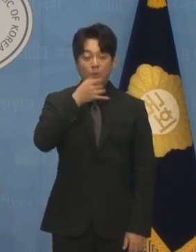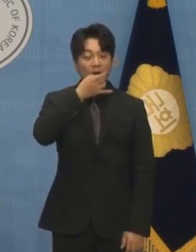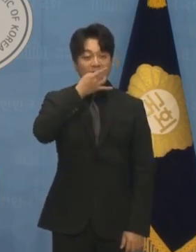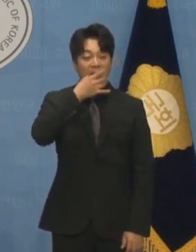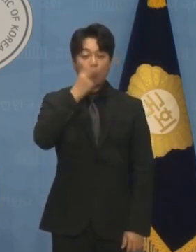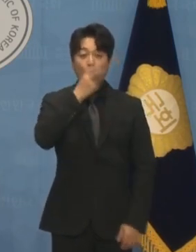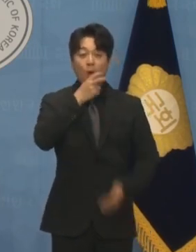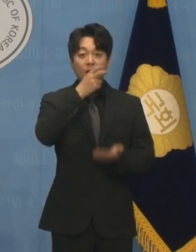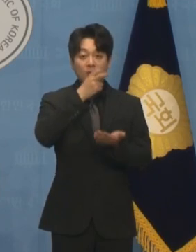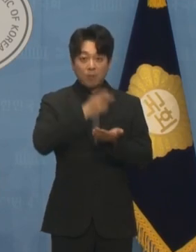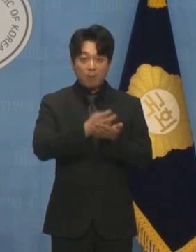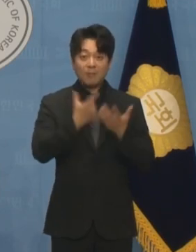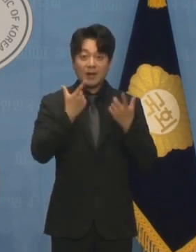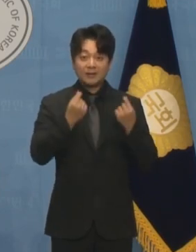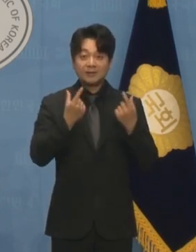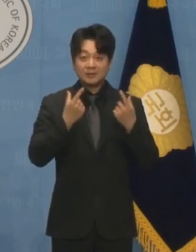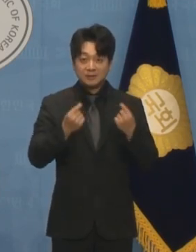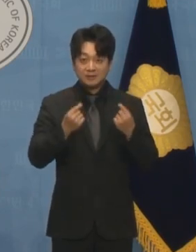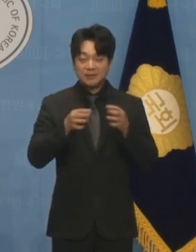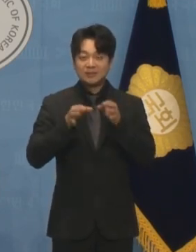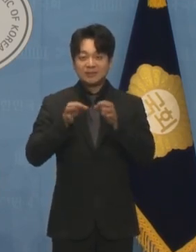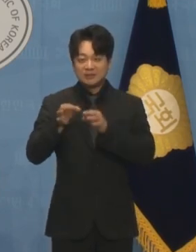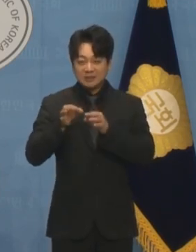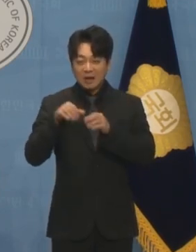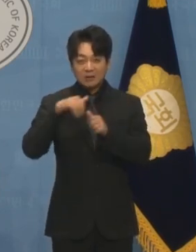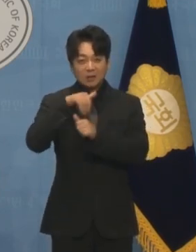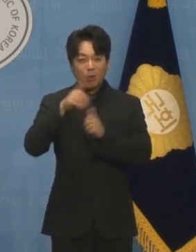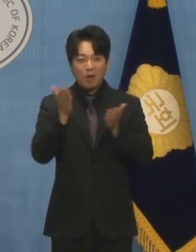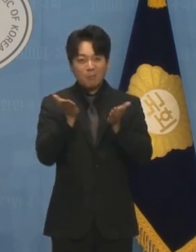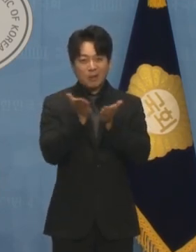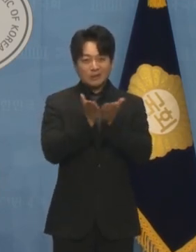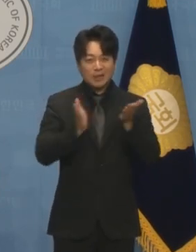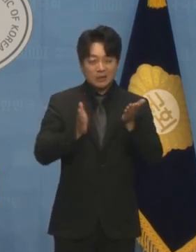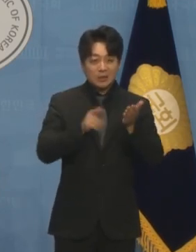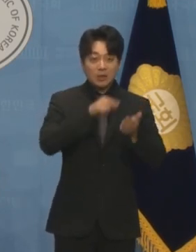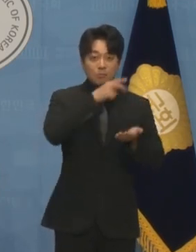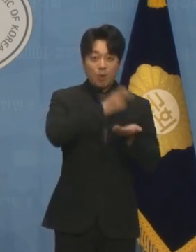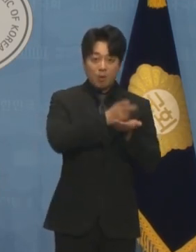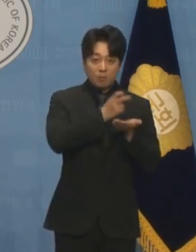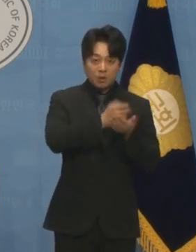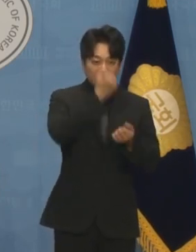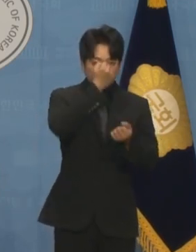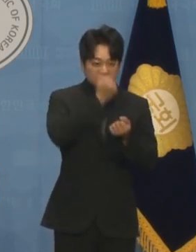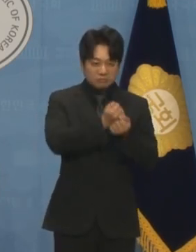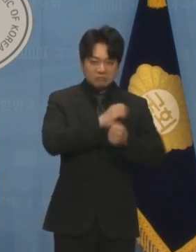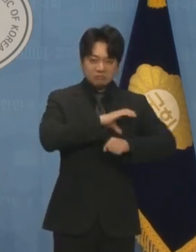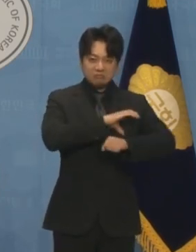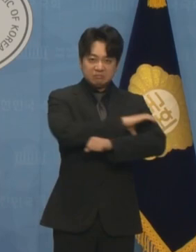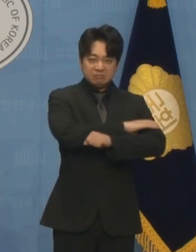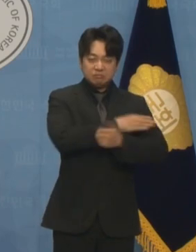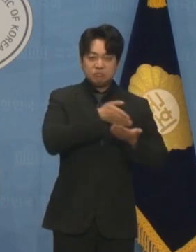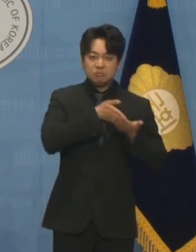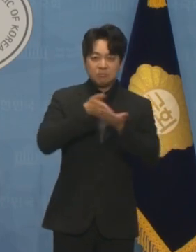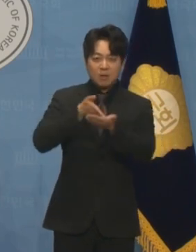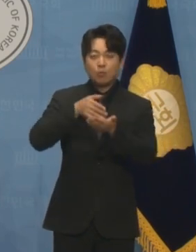반시장적 법안들을 머릿수로 밀어붙이며 힘자랑을 하고 있습니다.